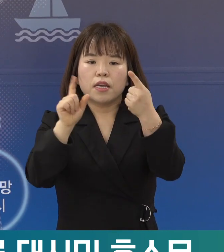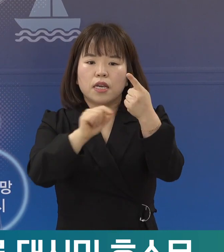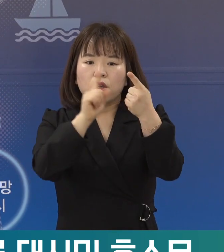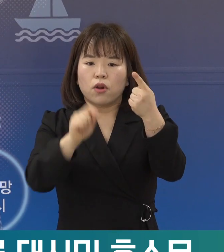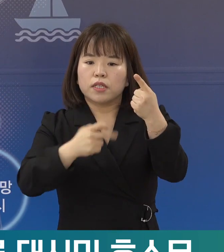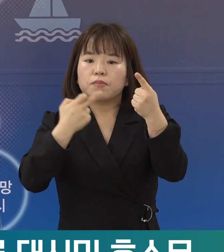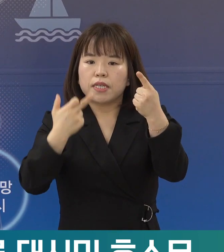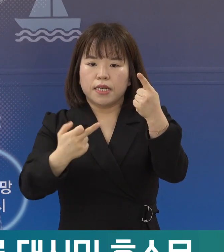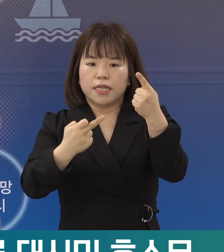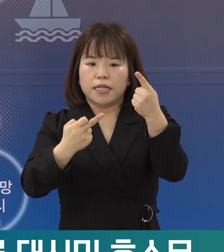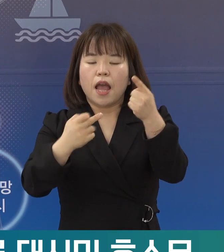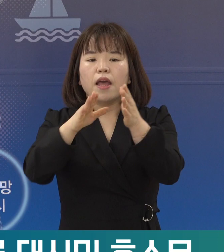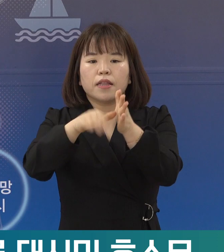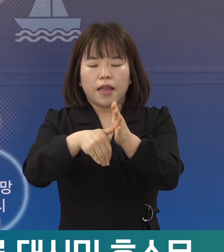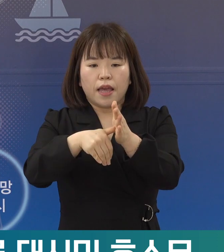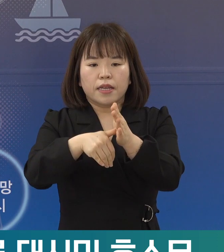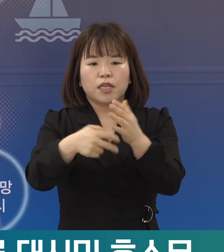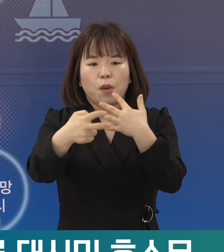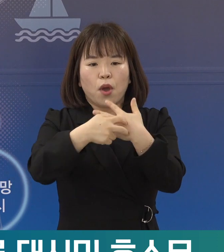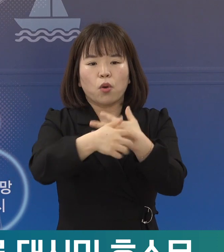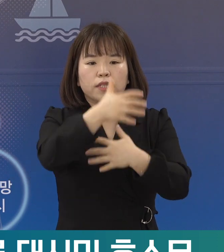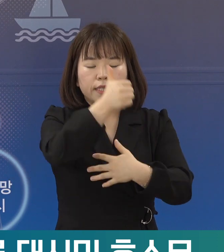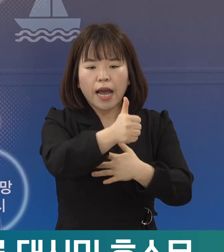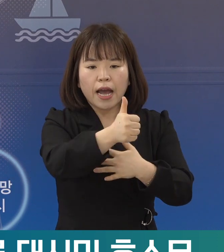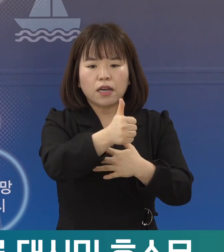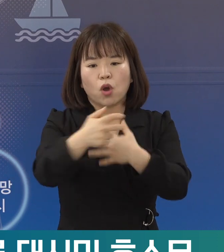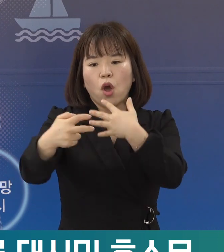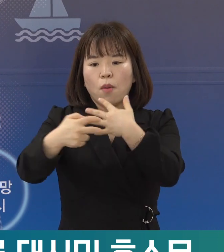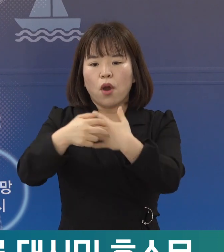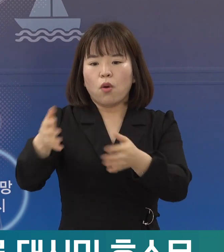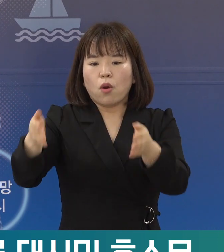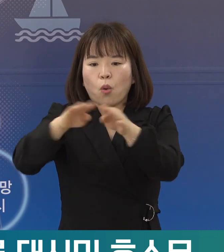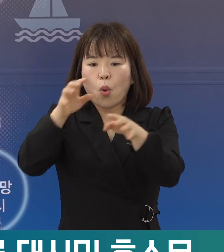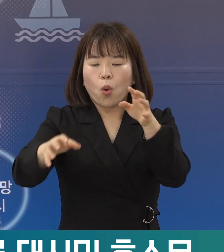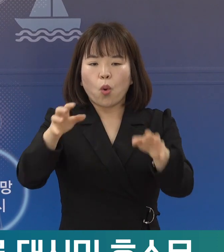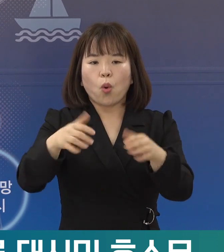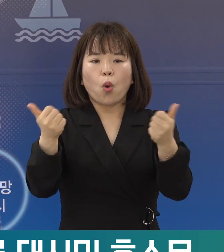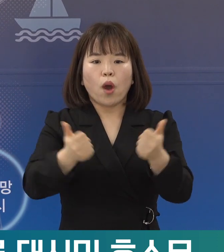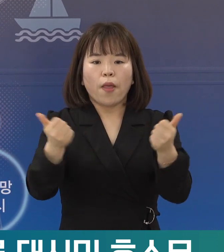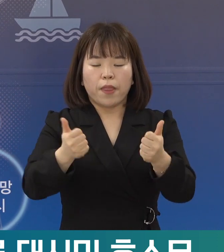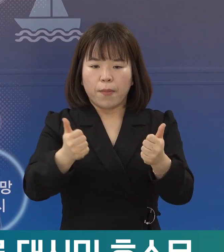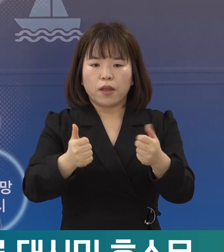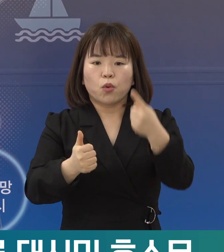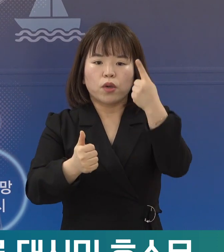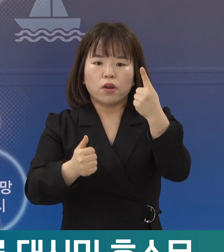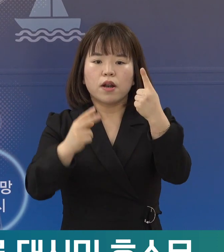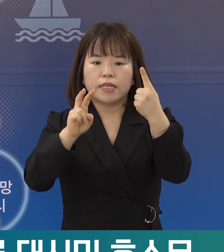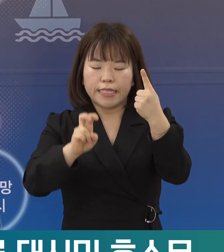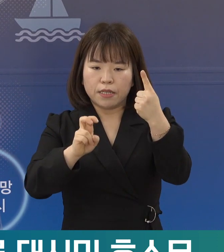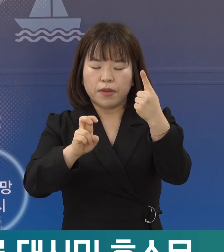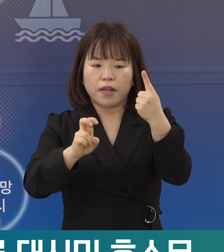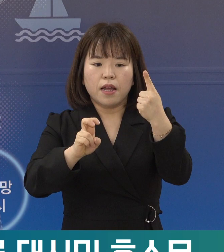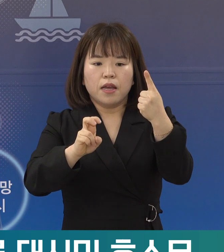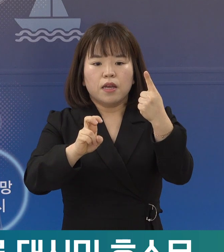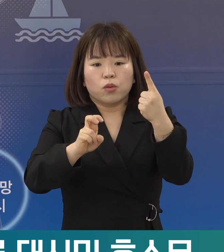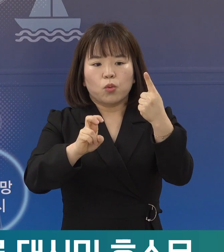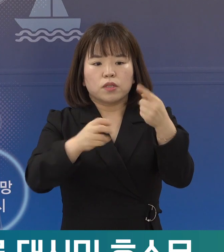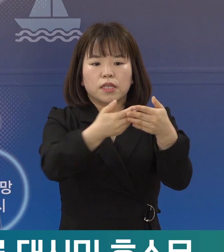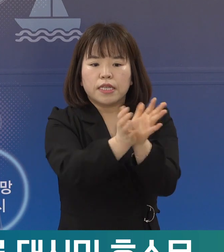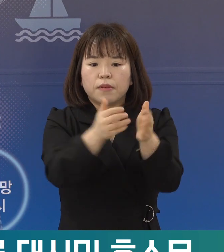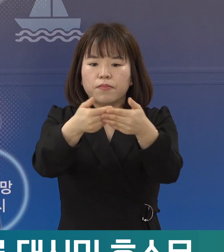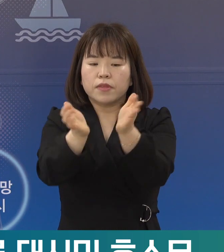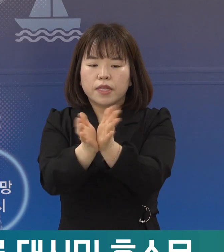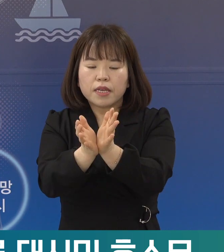12일 종합병원장 등 지역 의료계와의 간담회, 1월 20일 부서별 명절 대비